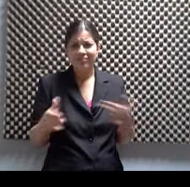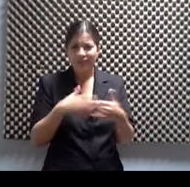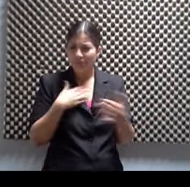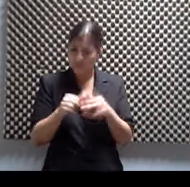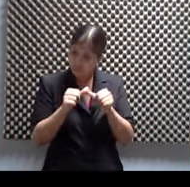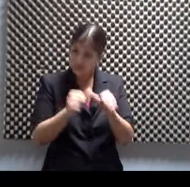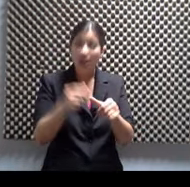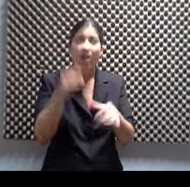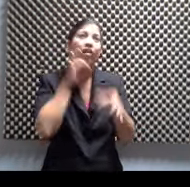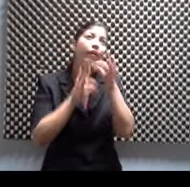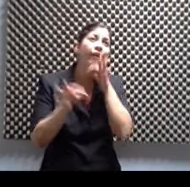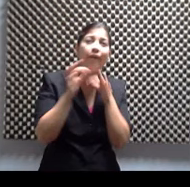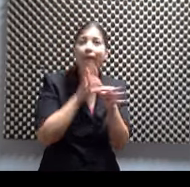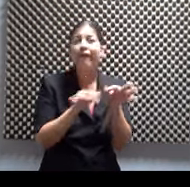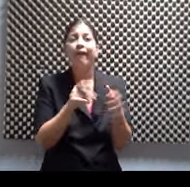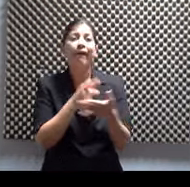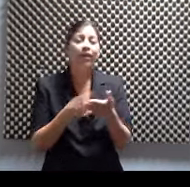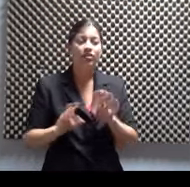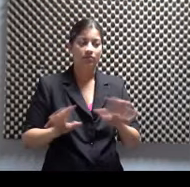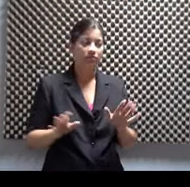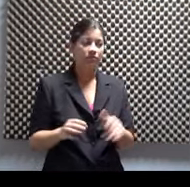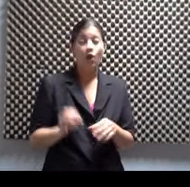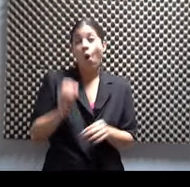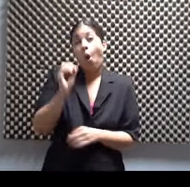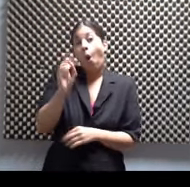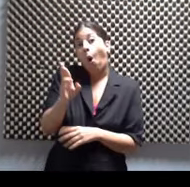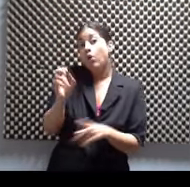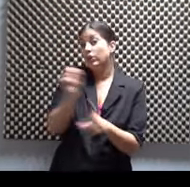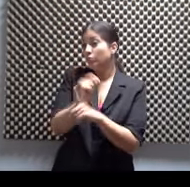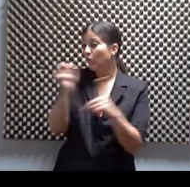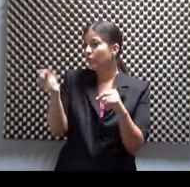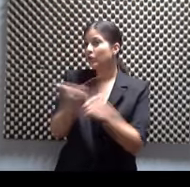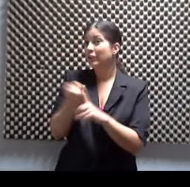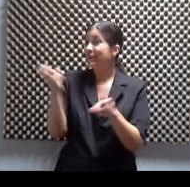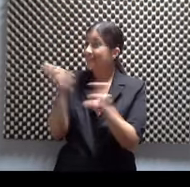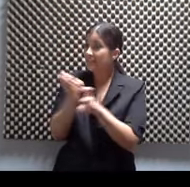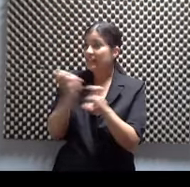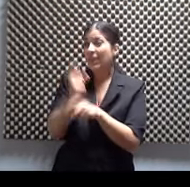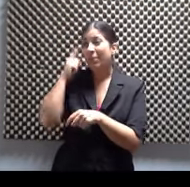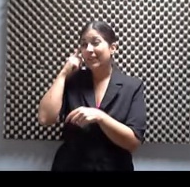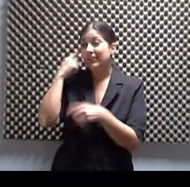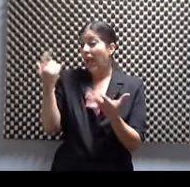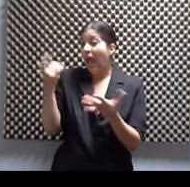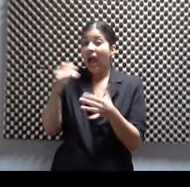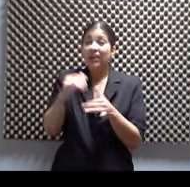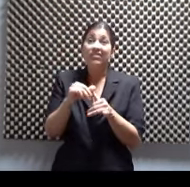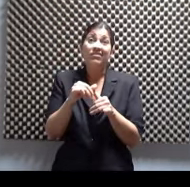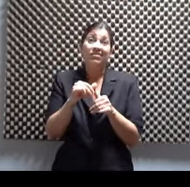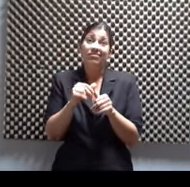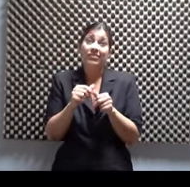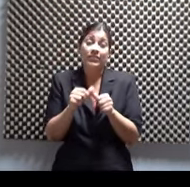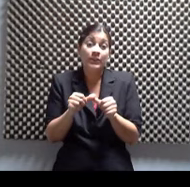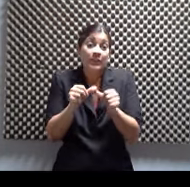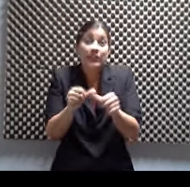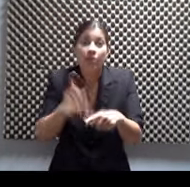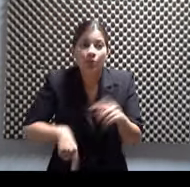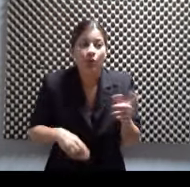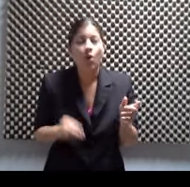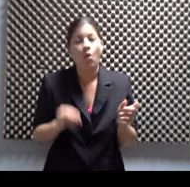Que no se dejen achantar. O cualquier situación que ellos consideren un revés, que del que no pueden salir, porque a veces puede ser una enfermedad o una situación, a veces puede ser